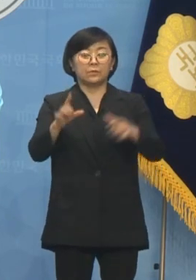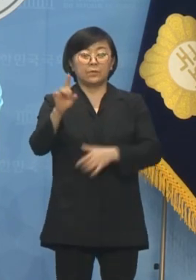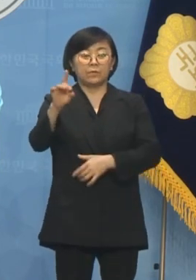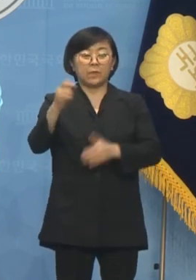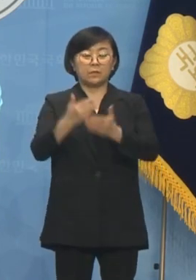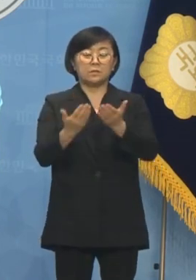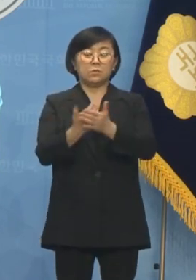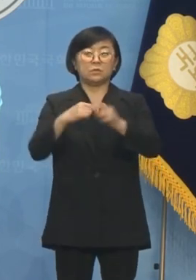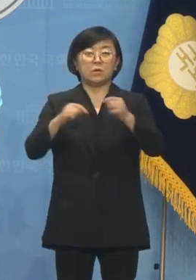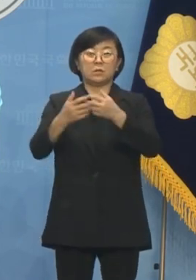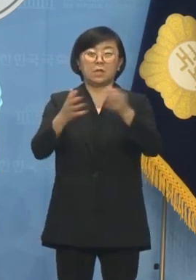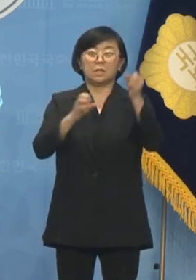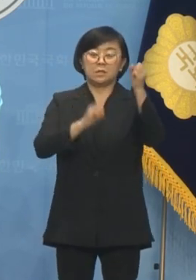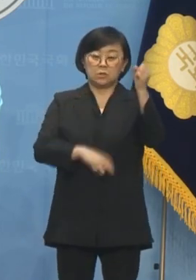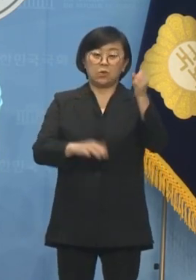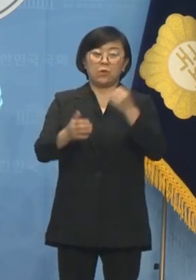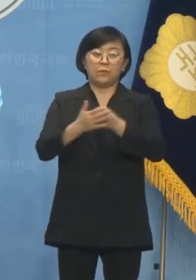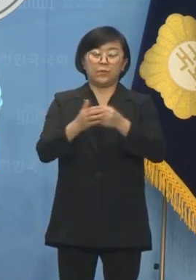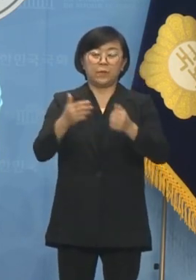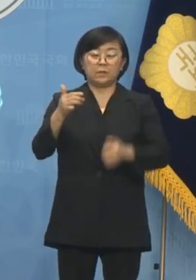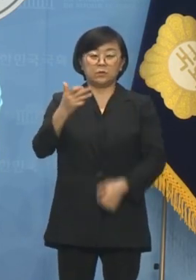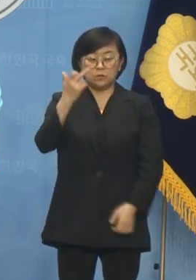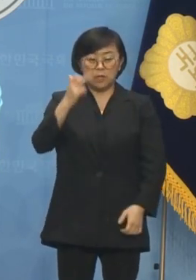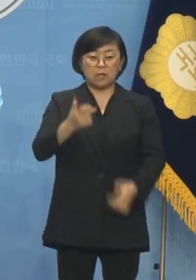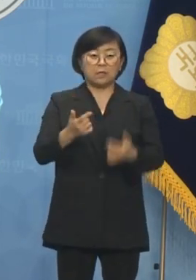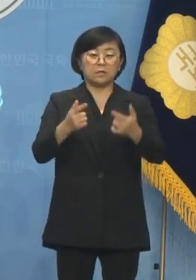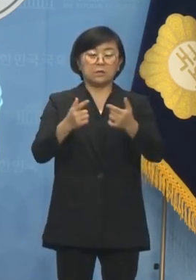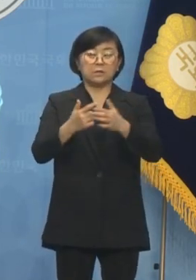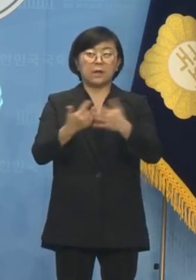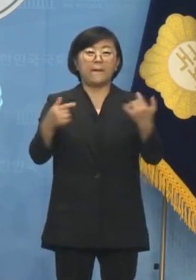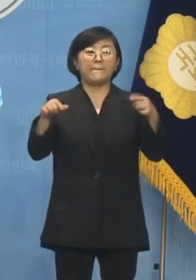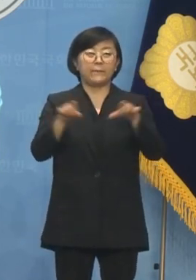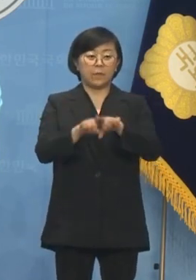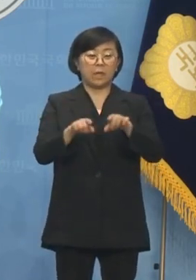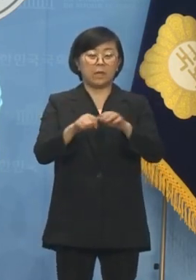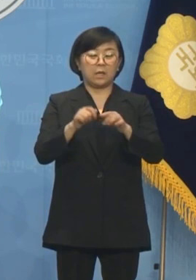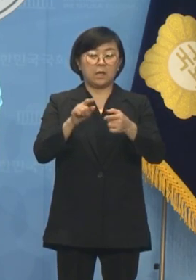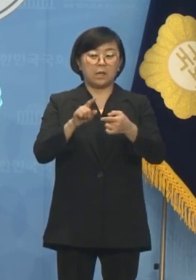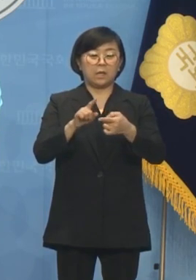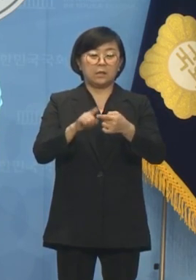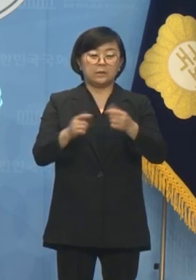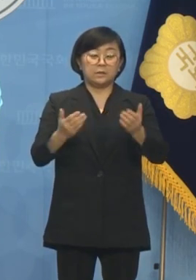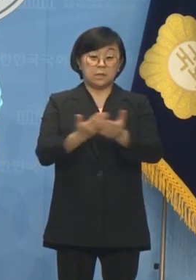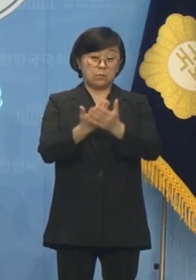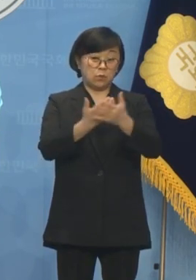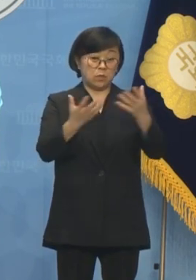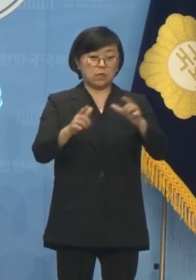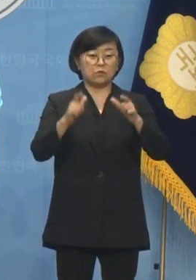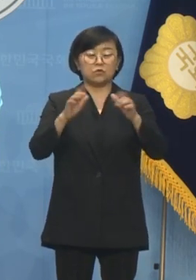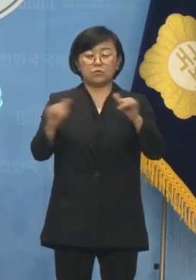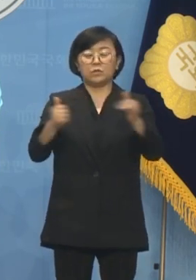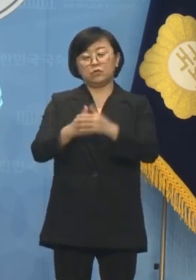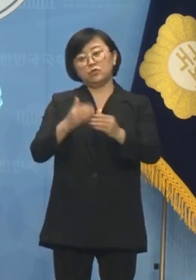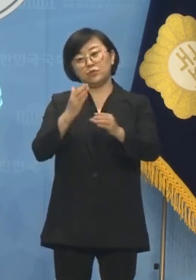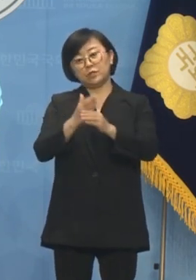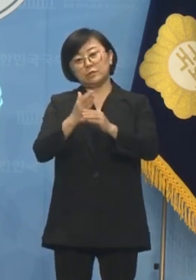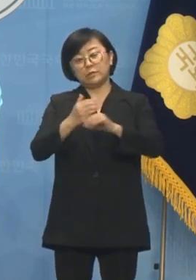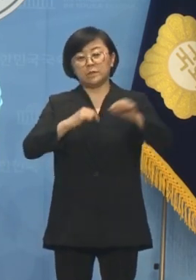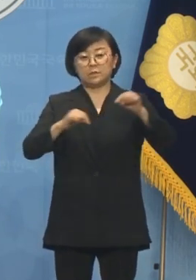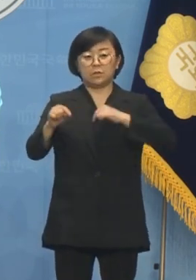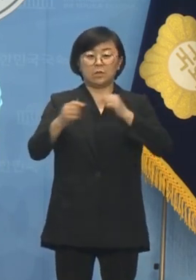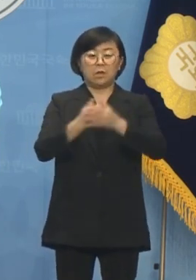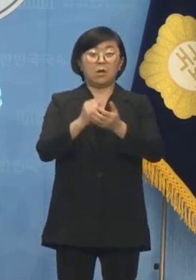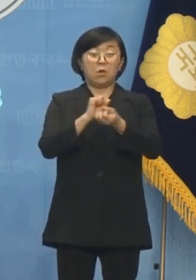진보정당 기초위원인 최나영 의원과 함께 공등동에서부터 진보당의 주민중심 진보의정에